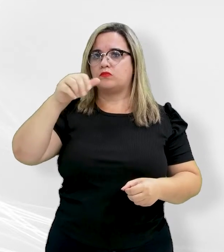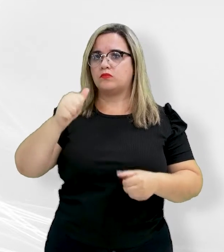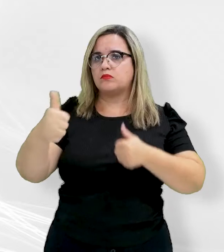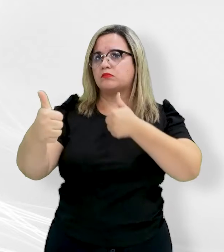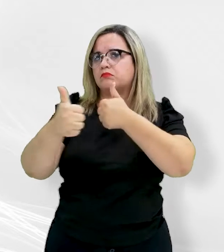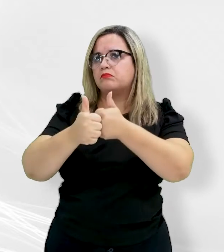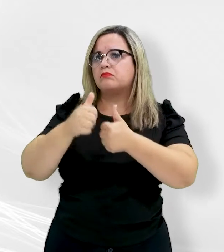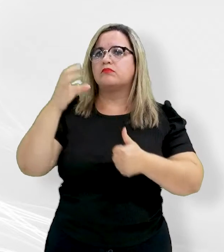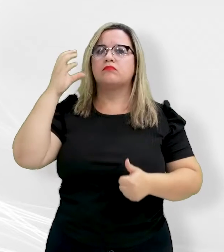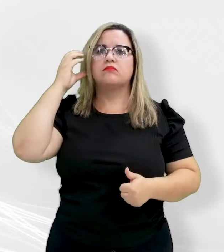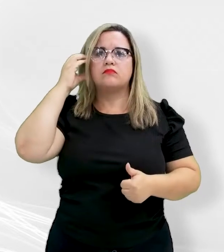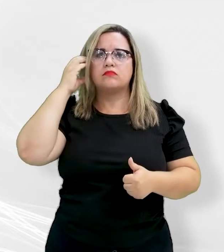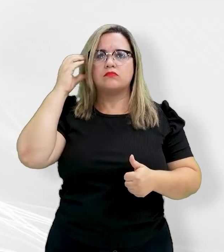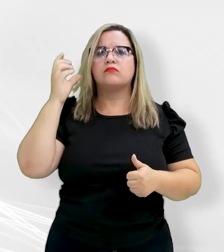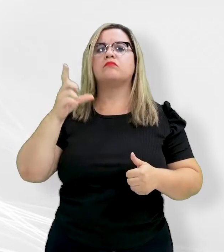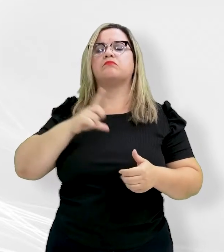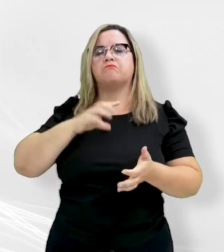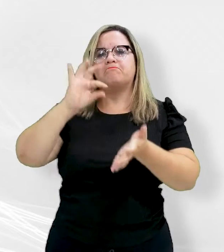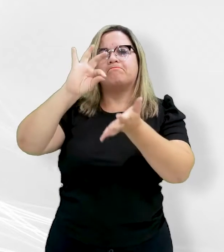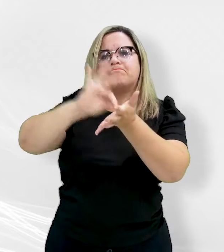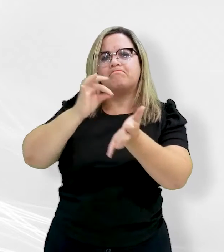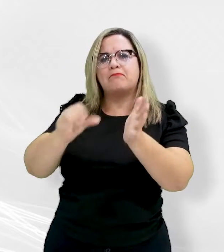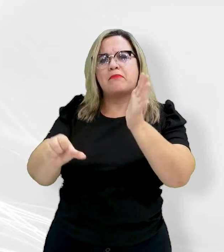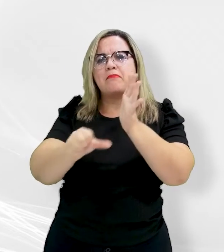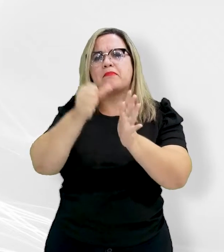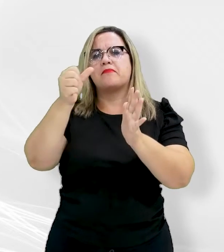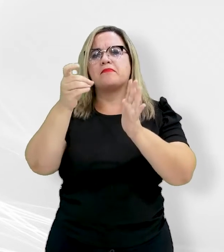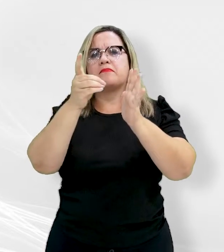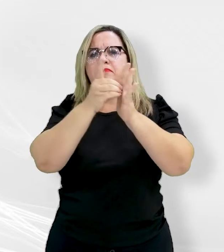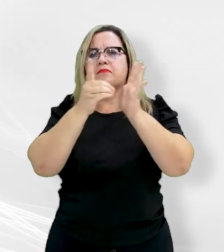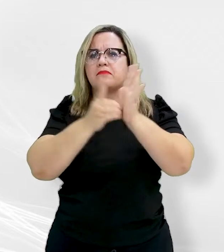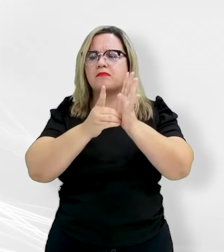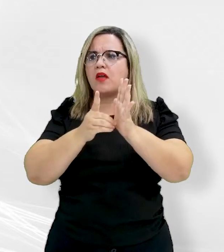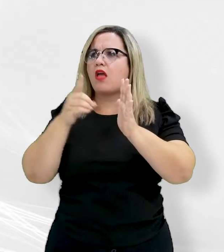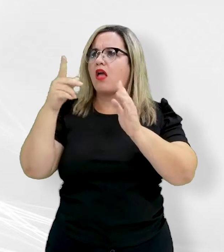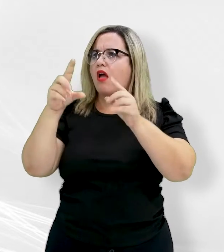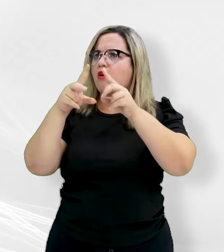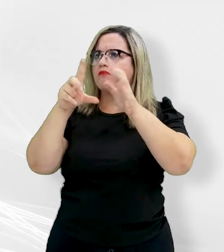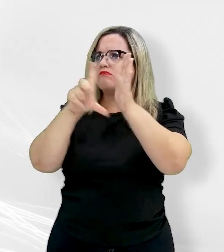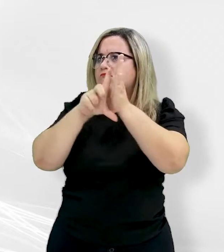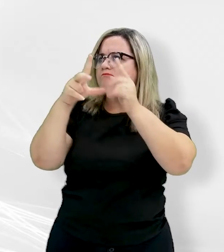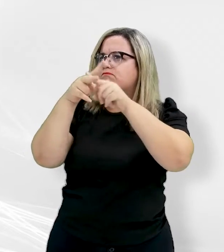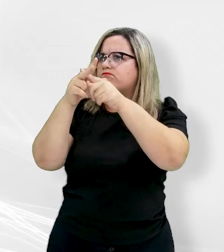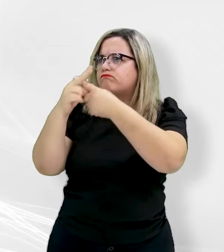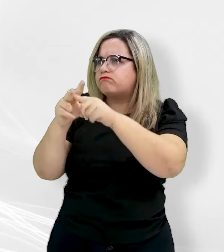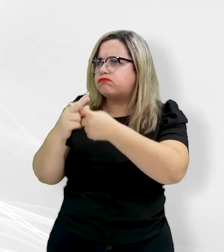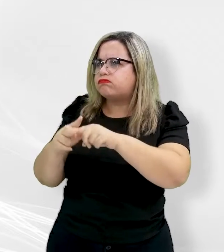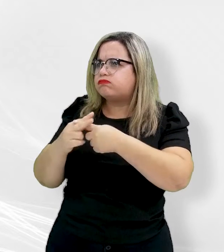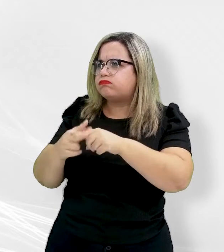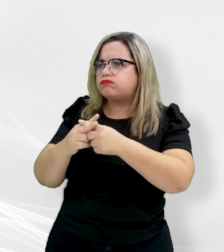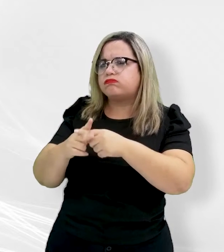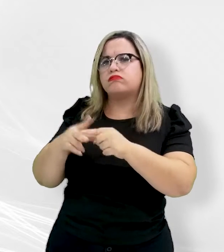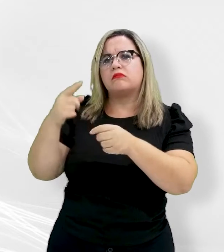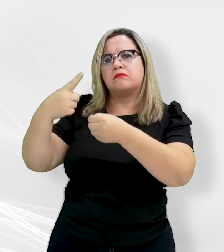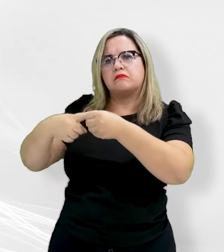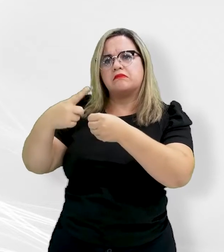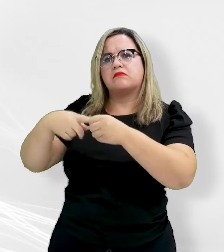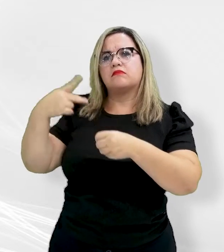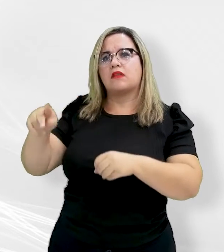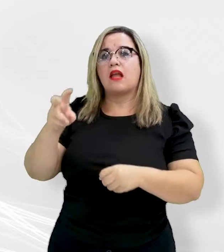de Cuiabá, resultou na assinatura do primeiro decreto de regularização fundiária da cidade, na quinta-feira, dia 11, beneficiando